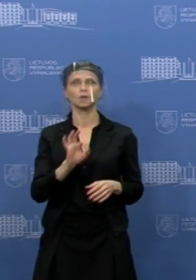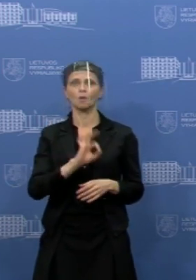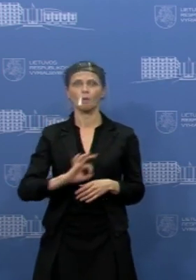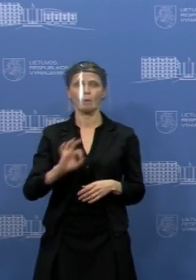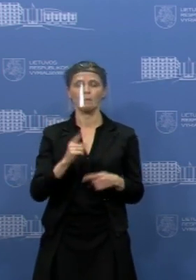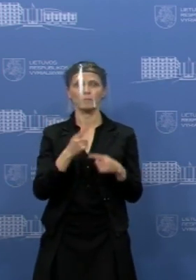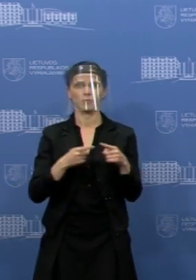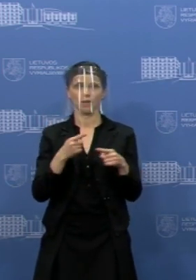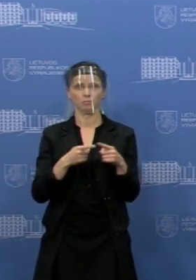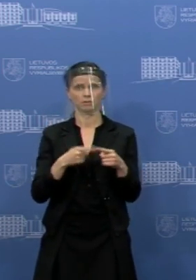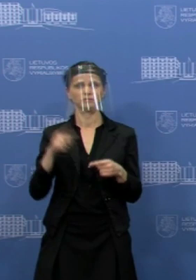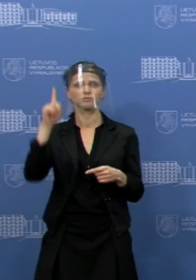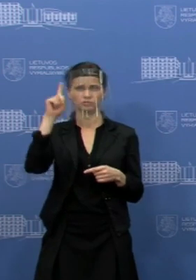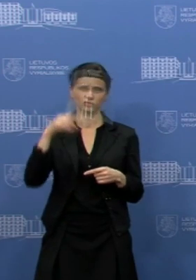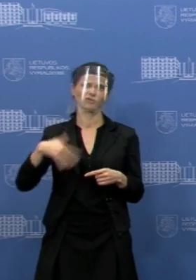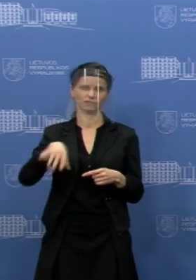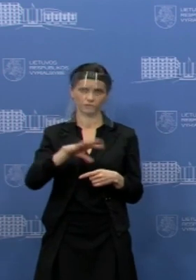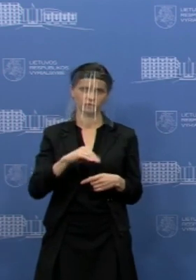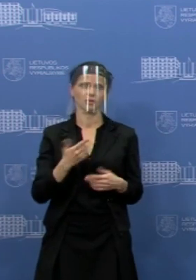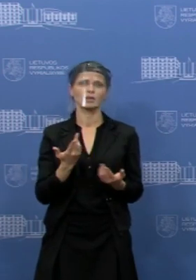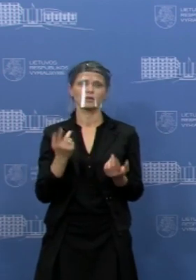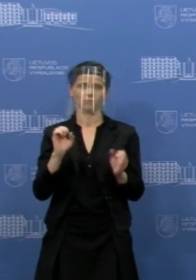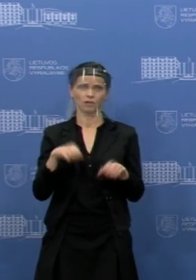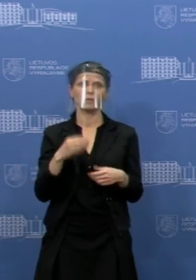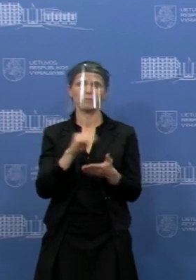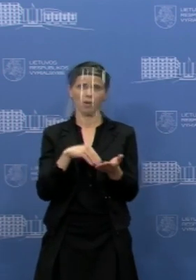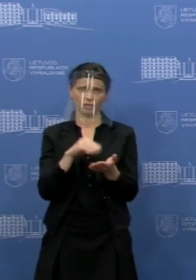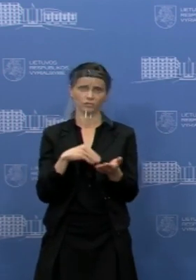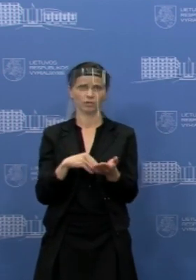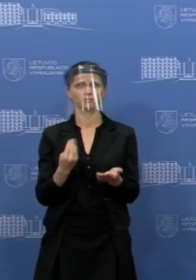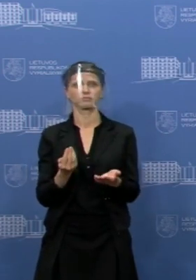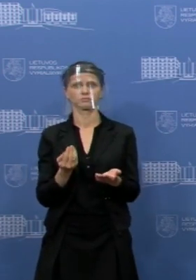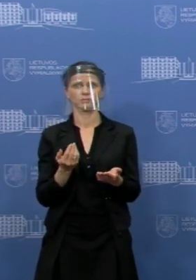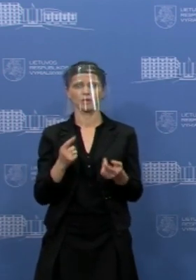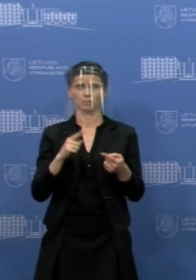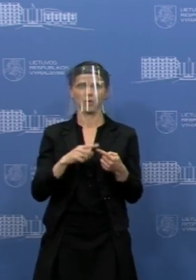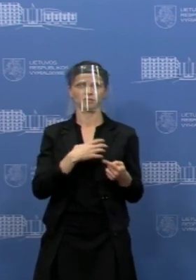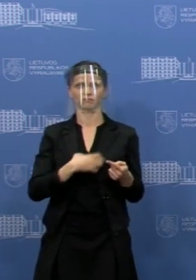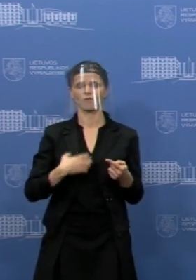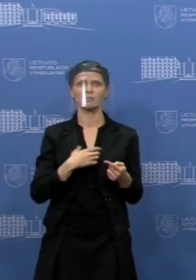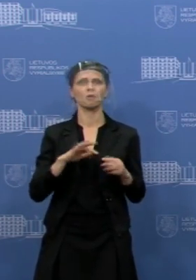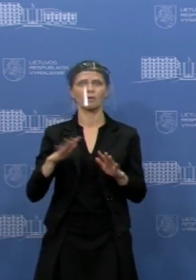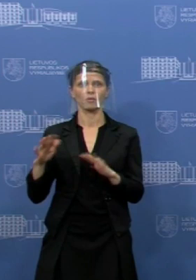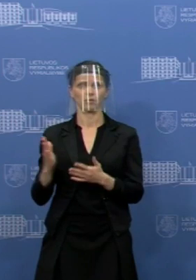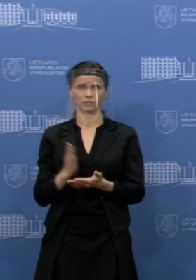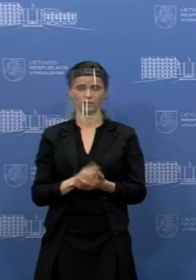jūs visi turbūt jau daugiau mažiau esat girdėję, aš galiu tik tai priminti. Gal keletą tokių esminių, tai pirmiausia,